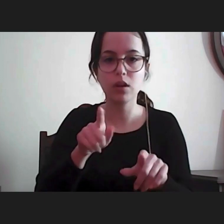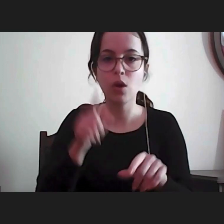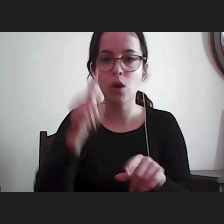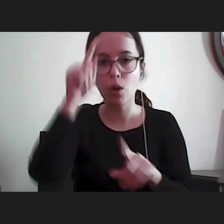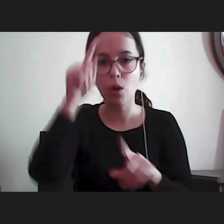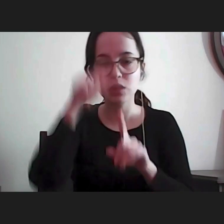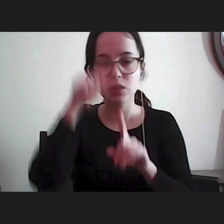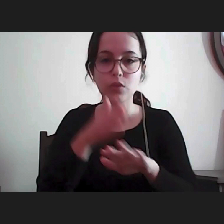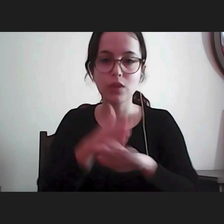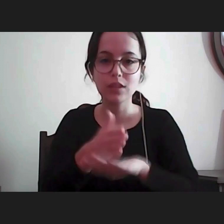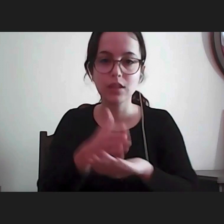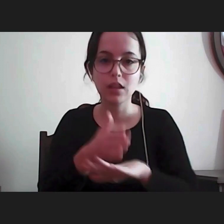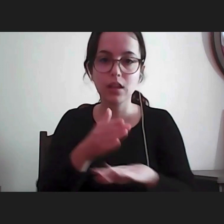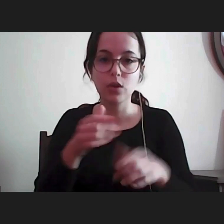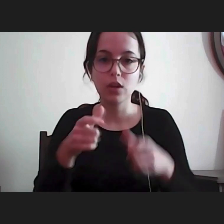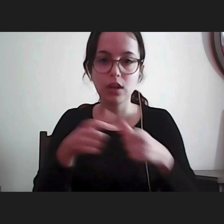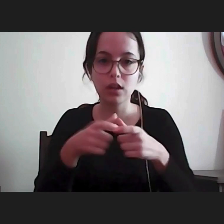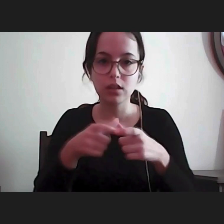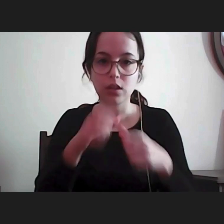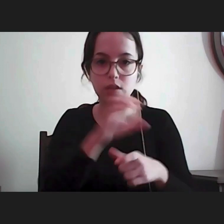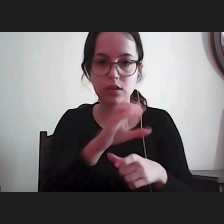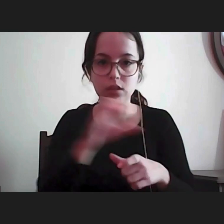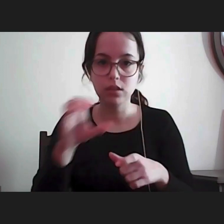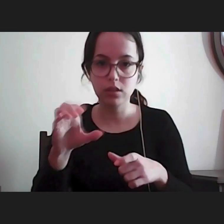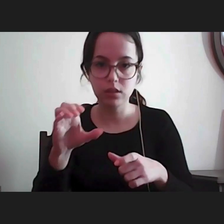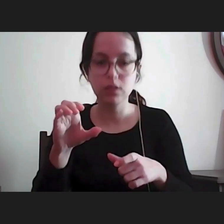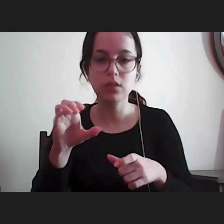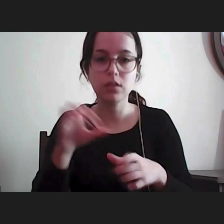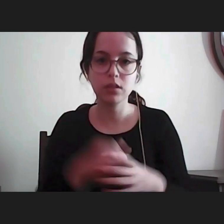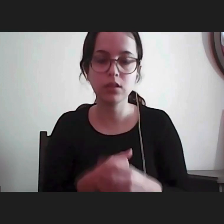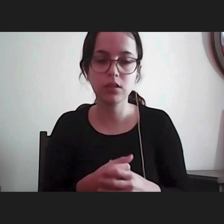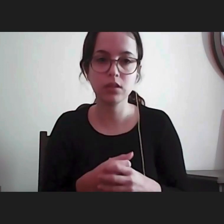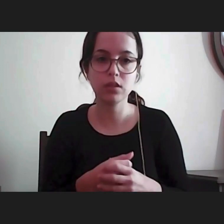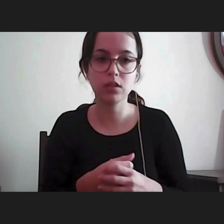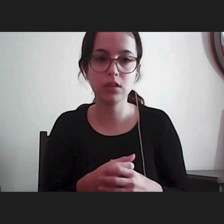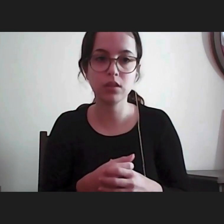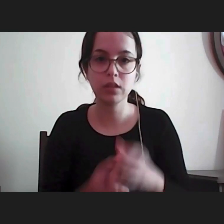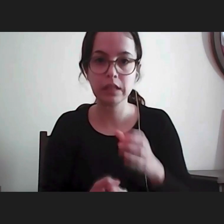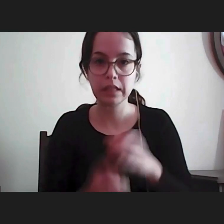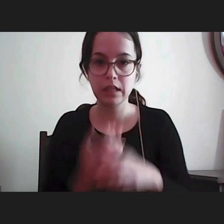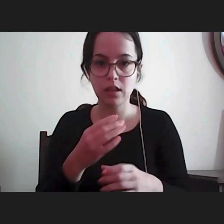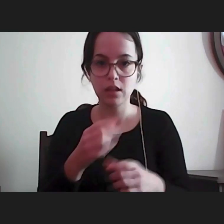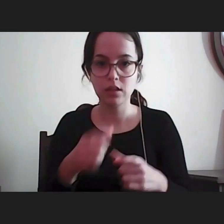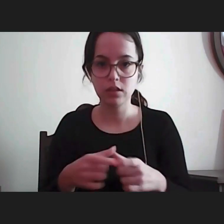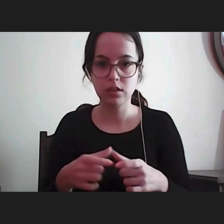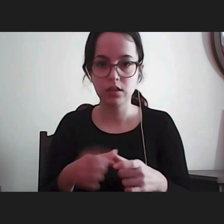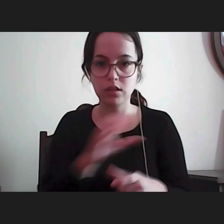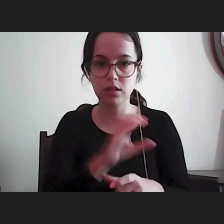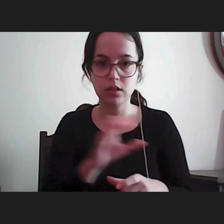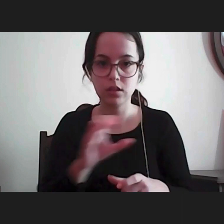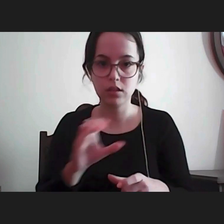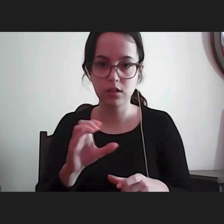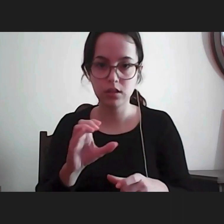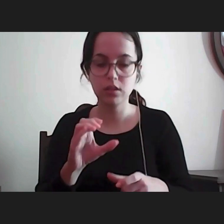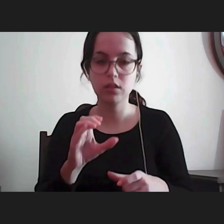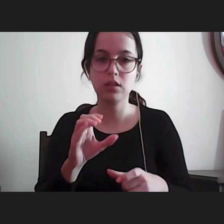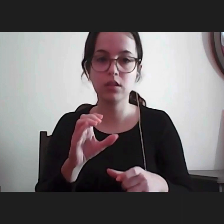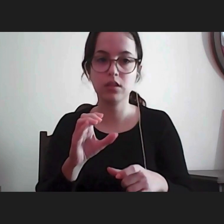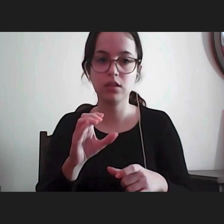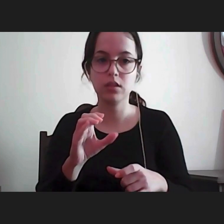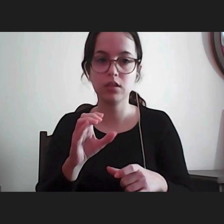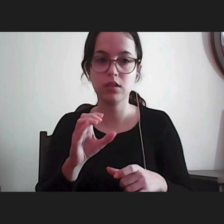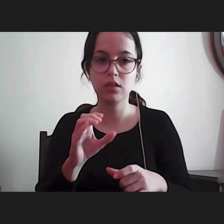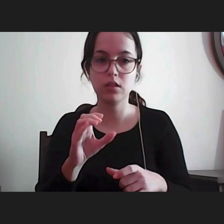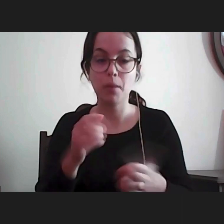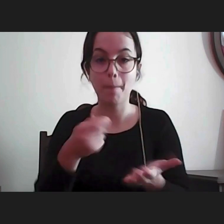a criação do cartão de cidadão criado o cartão de cidadão há lugar que foi prevista o